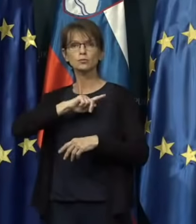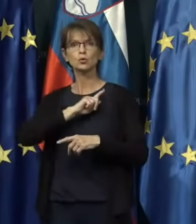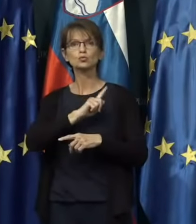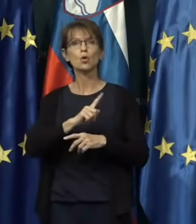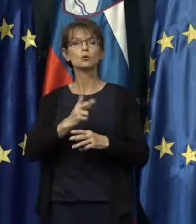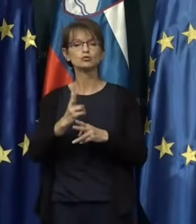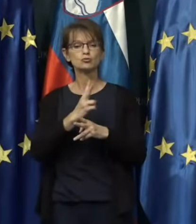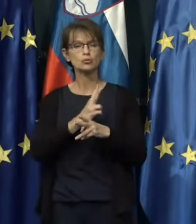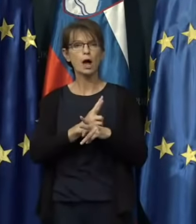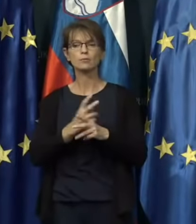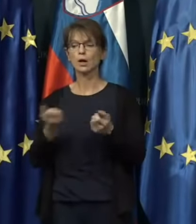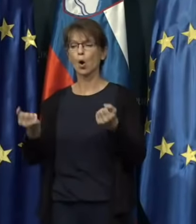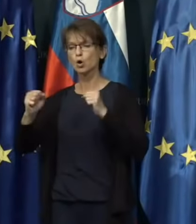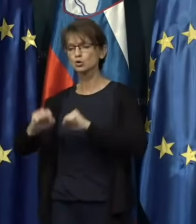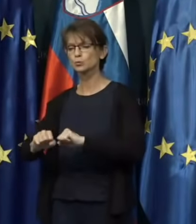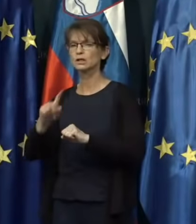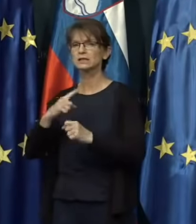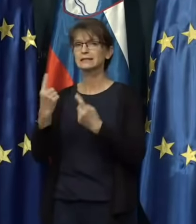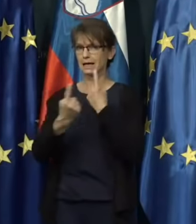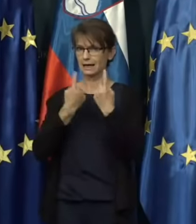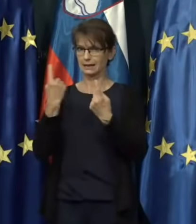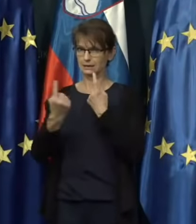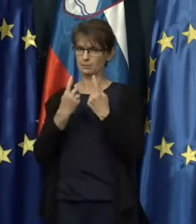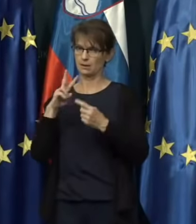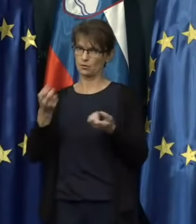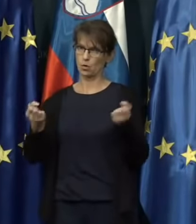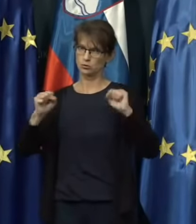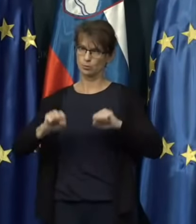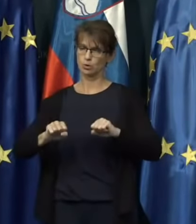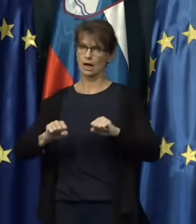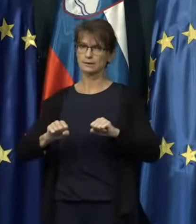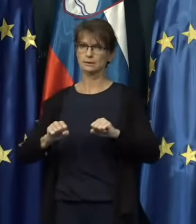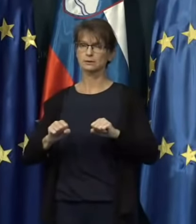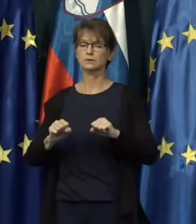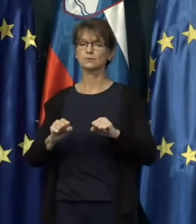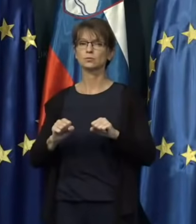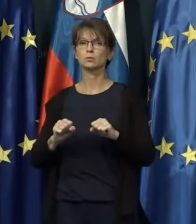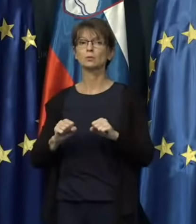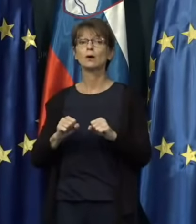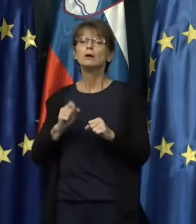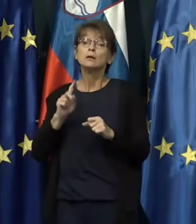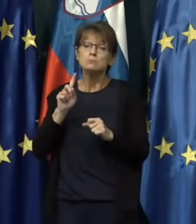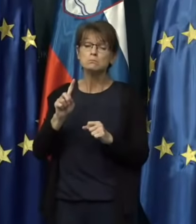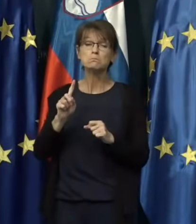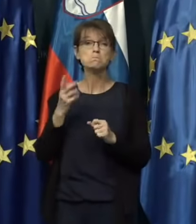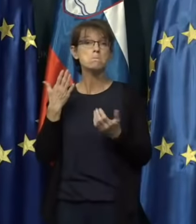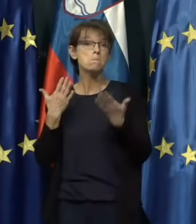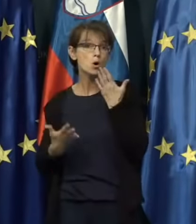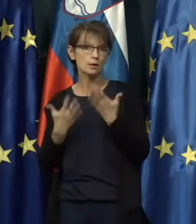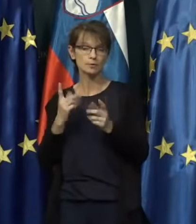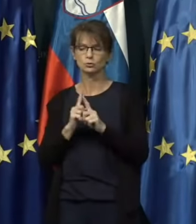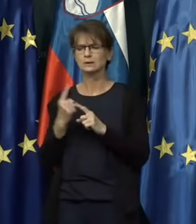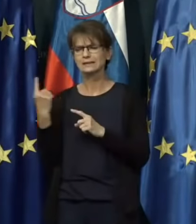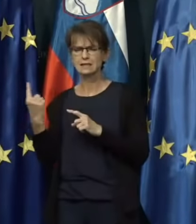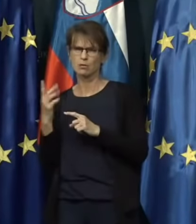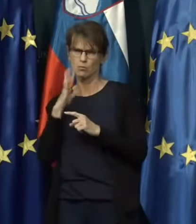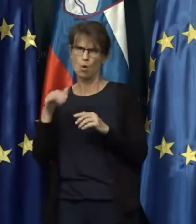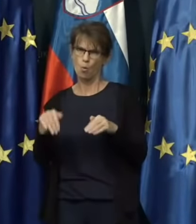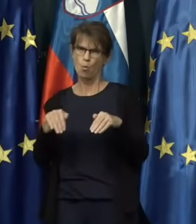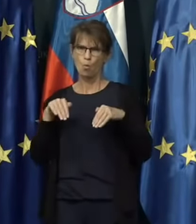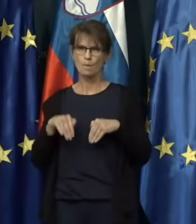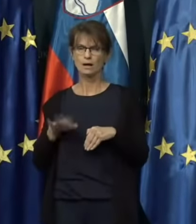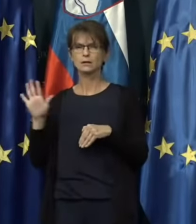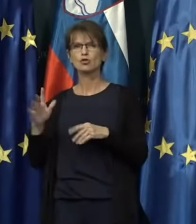gospodarstva in do razmer v gospodarstvu in mora biti sami umaknili svojo